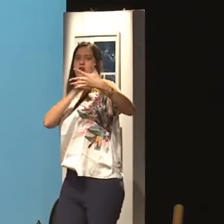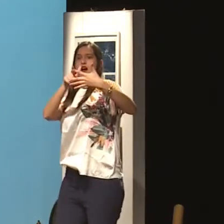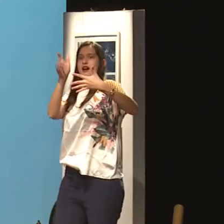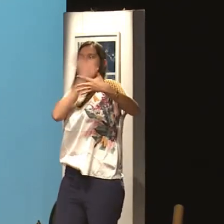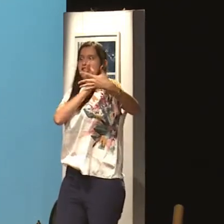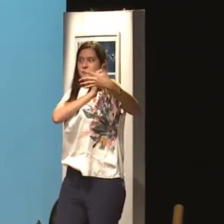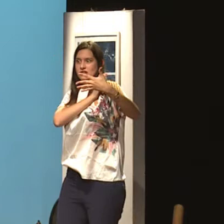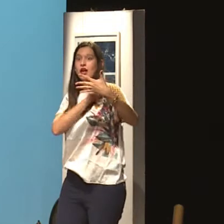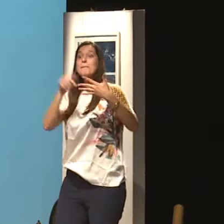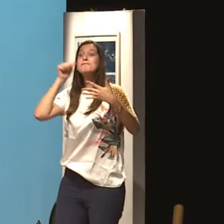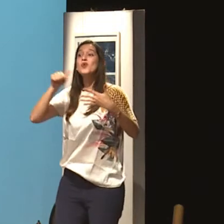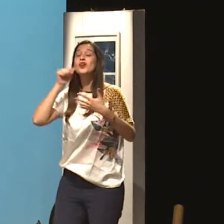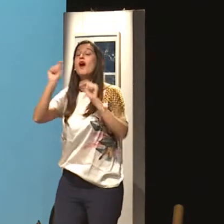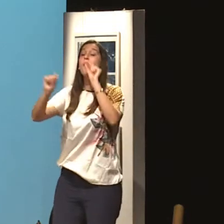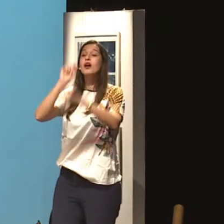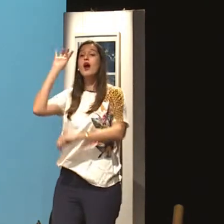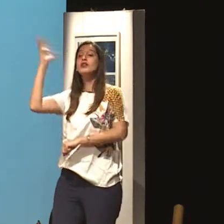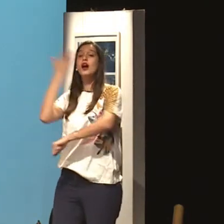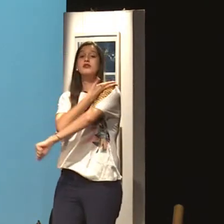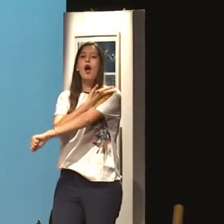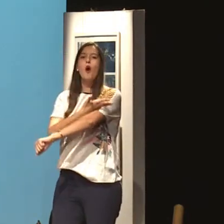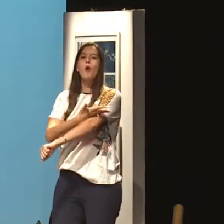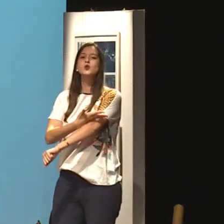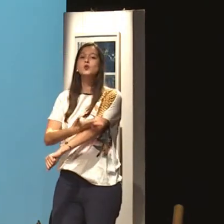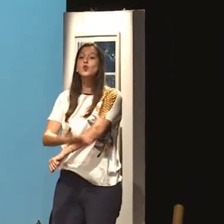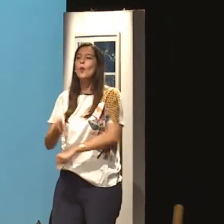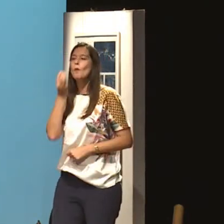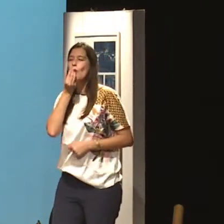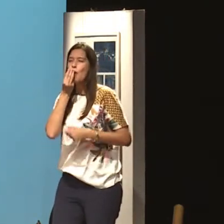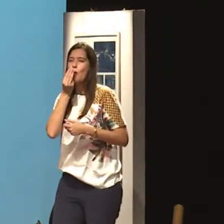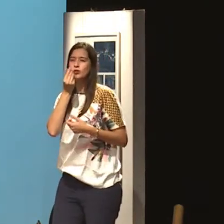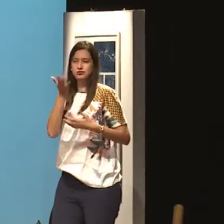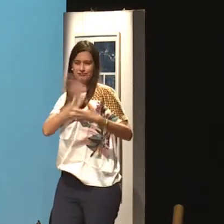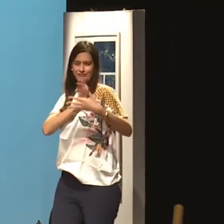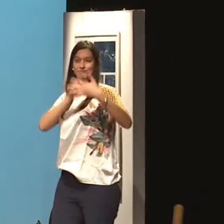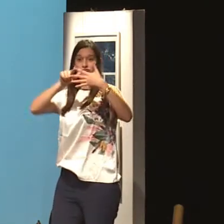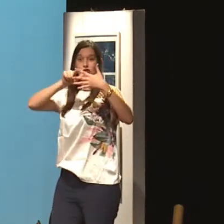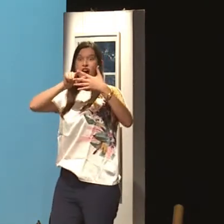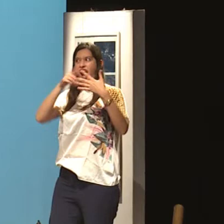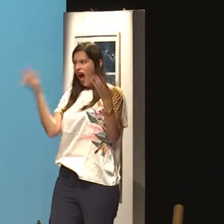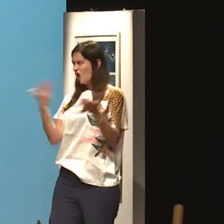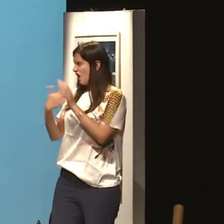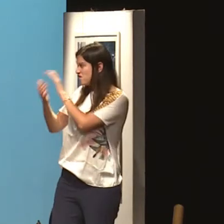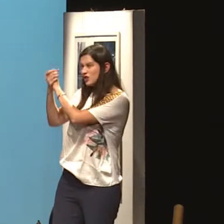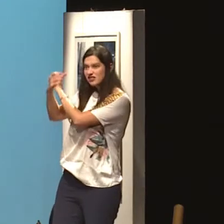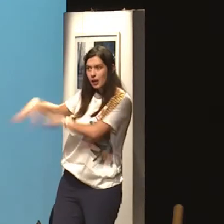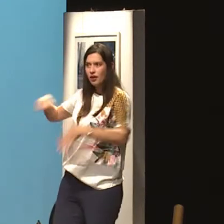tem uma mulher que é pobre, média, rica e tal. Ela já está acostumada com aquela vida, com aquele